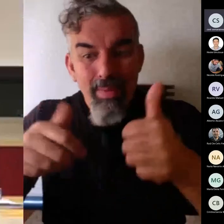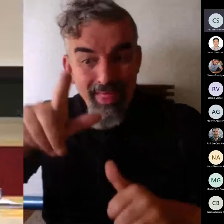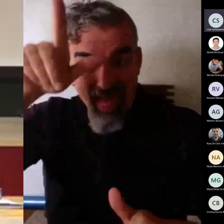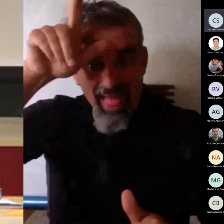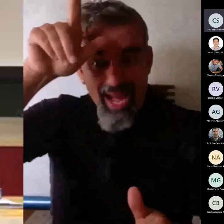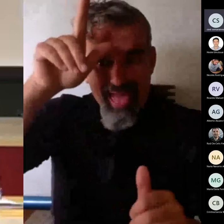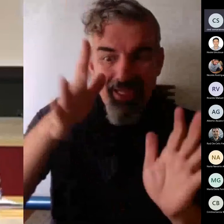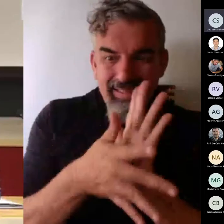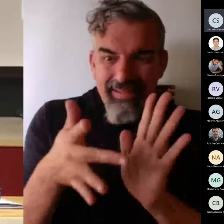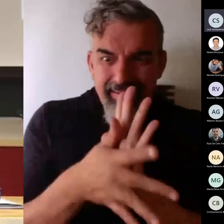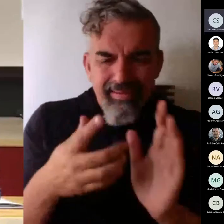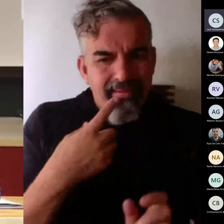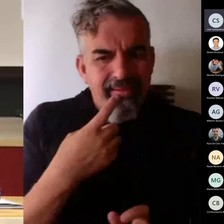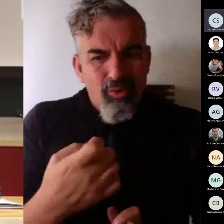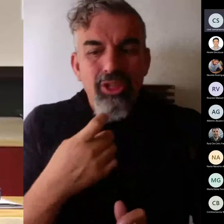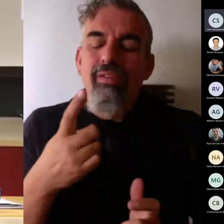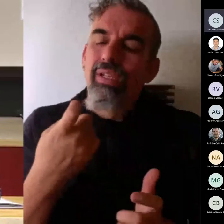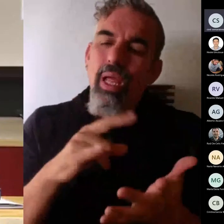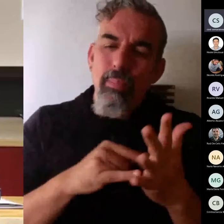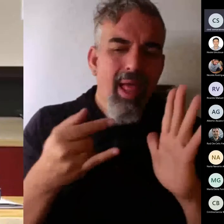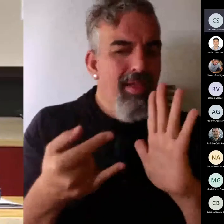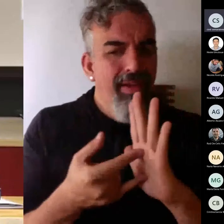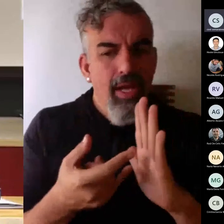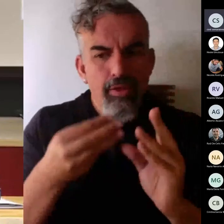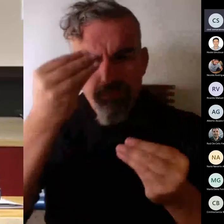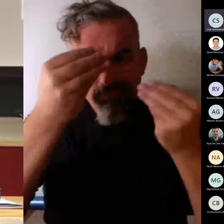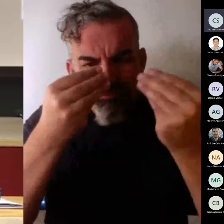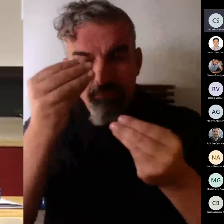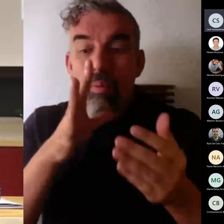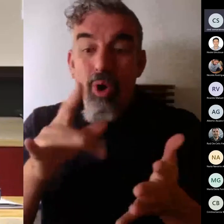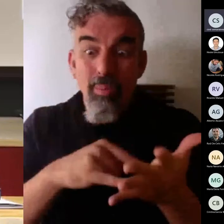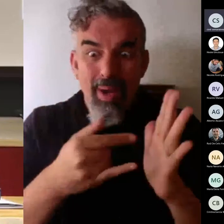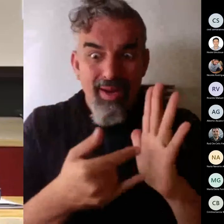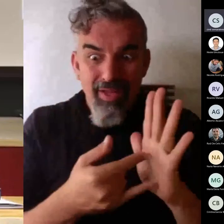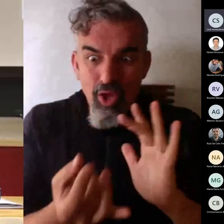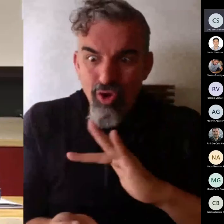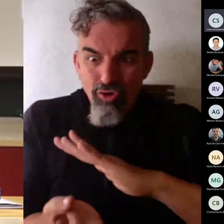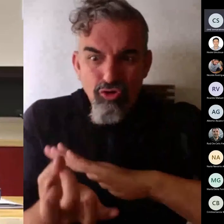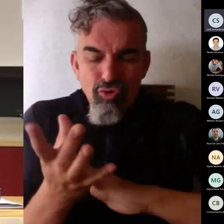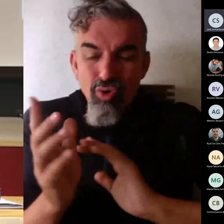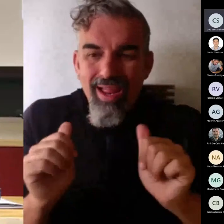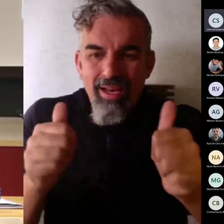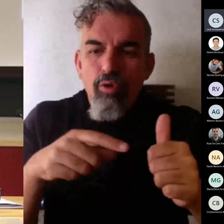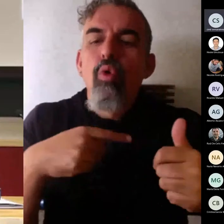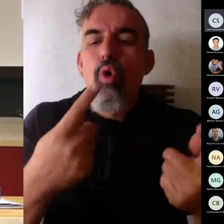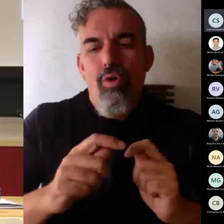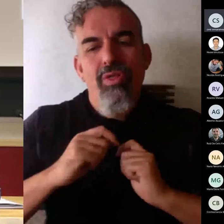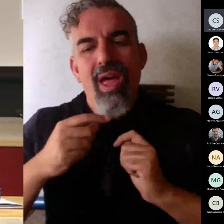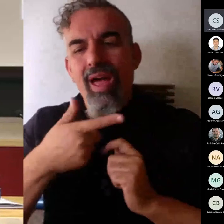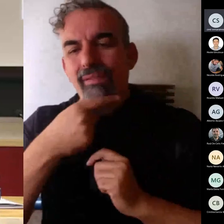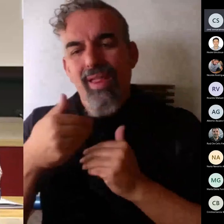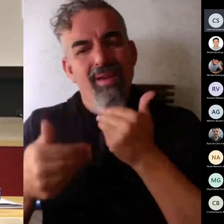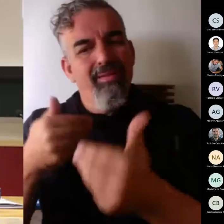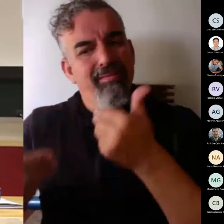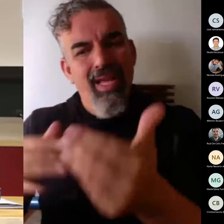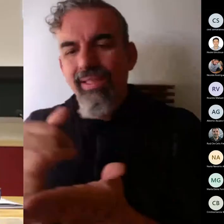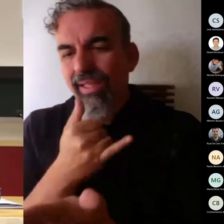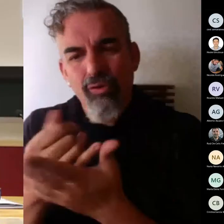a pensar un poco en esa planificación también y luego nos será muchísimo más el seguir con la asignatura